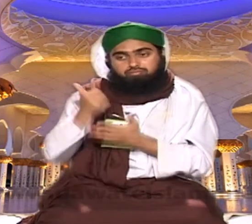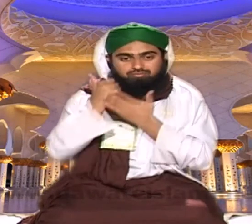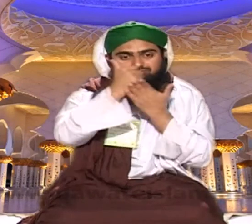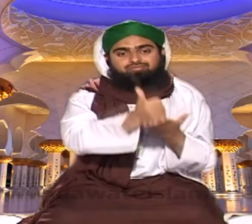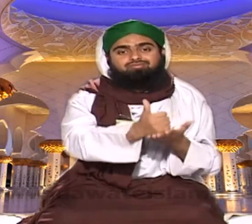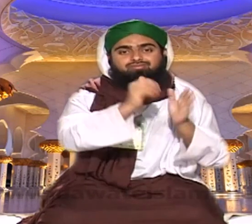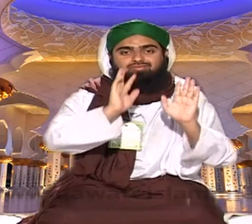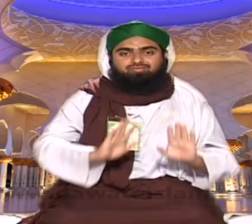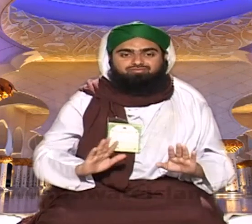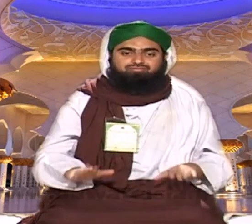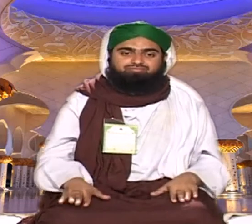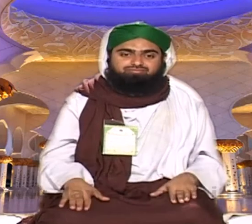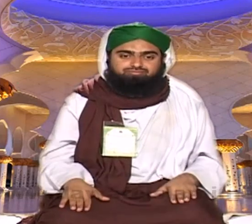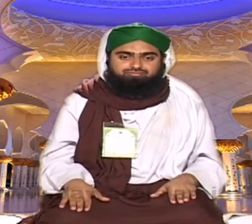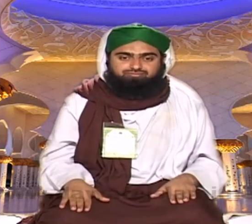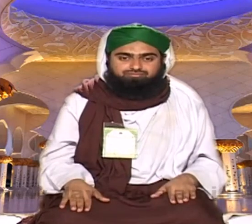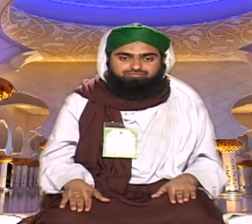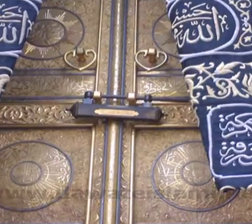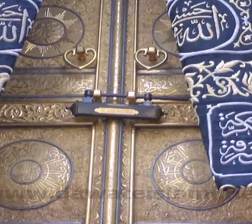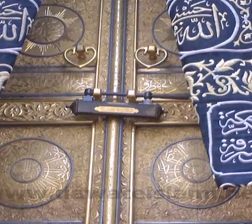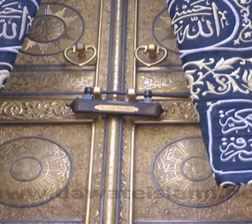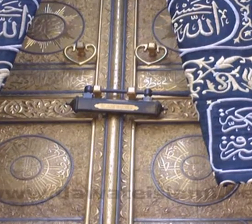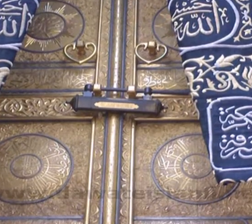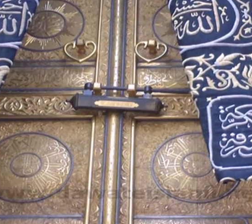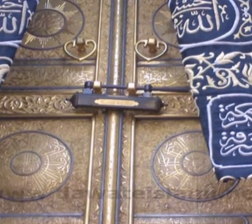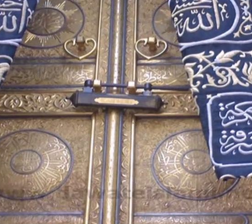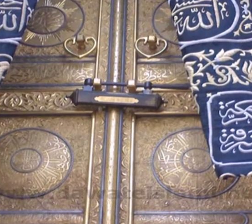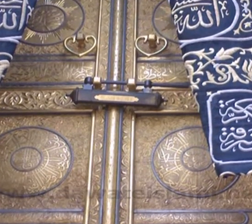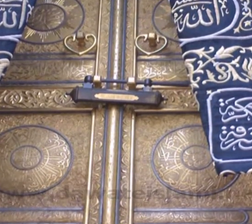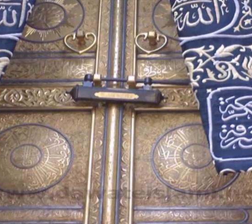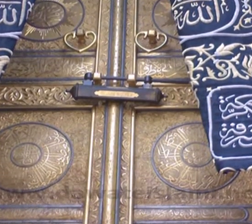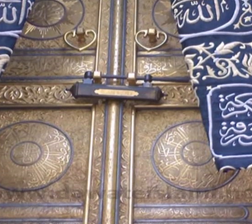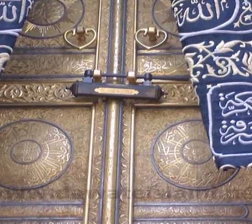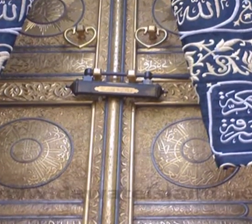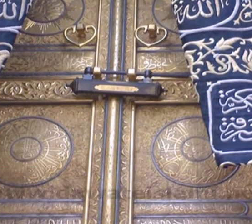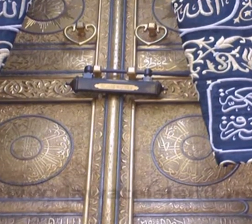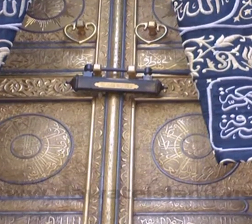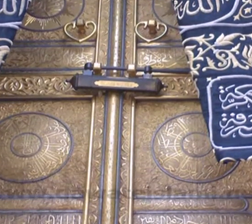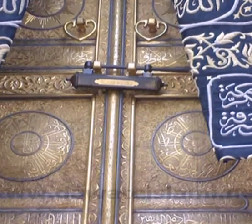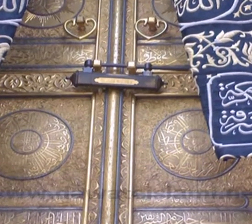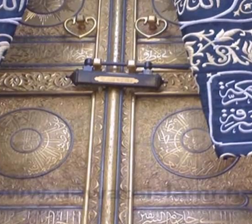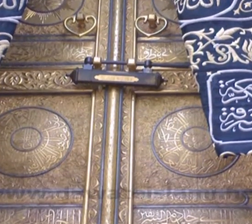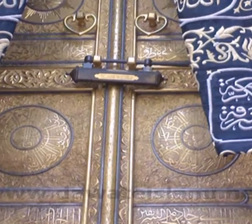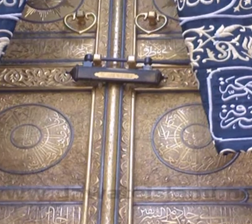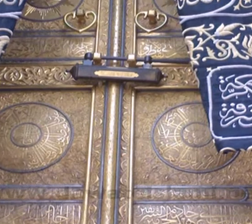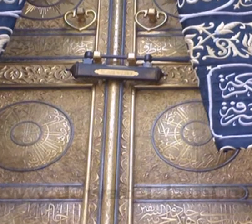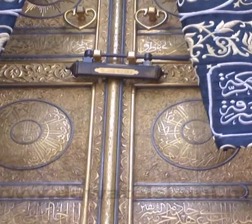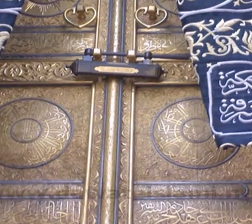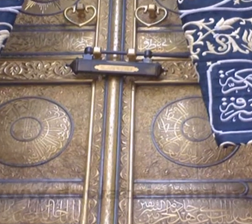لاکھ بھی نم سکتا کرنے سے زیادہ سمجھتا عدل کریتا تھر تھر کم بن اچیاں شانہ والے عدل کریتا